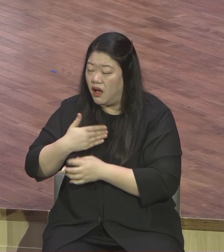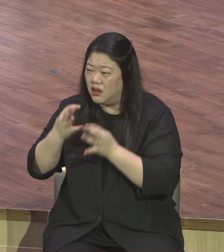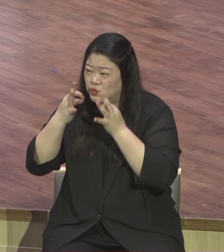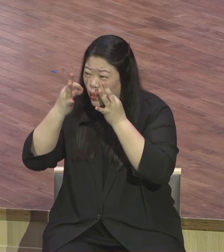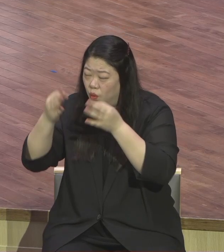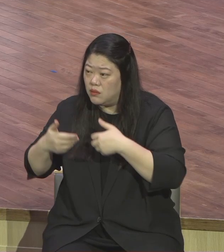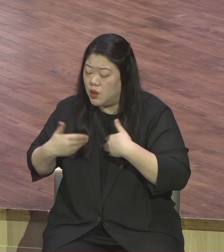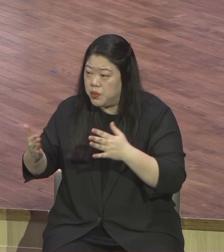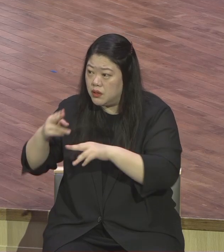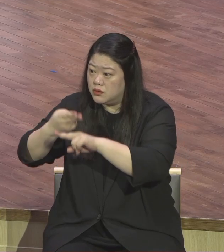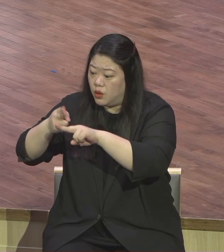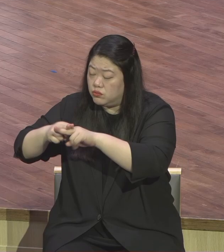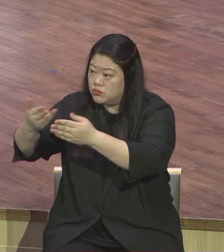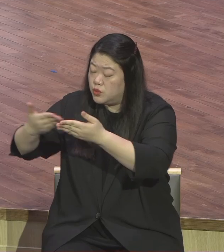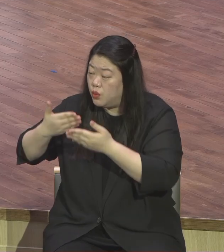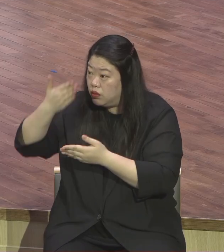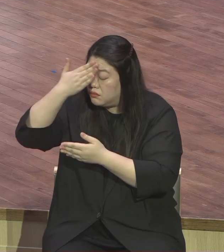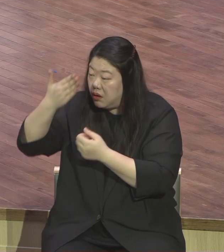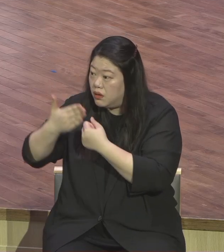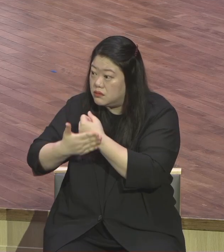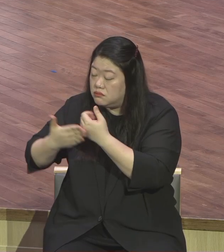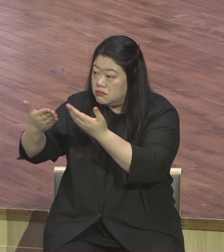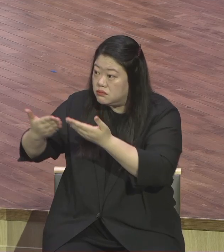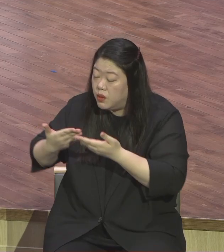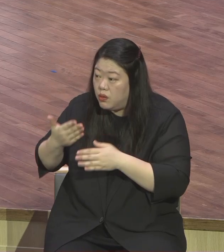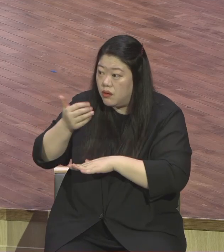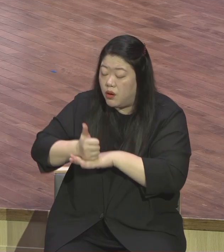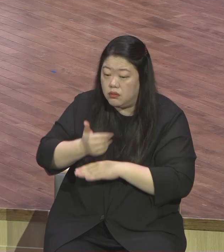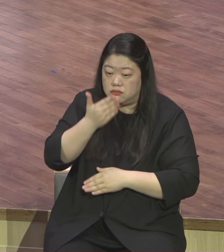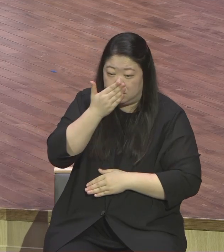구원의 감격이 있는 만큼 은혜 받은 만큼 나와